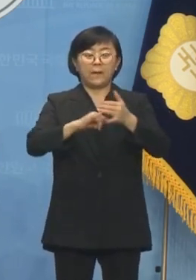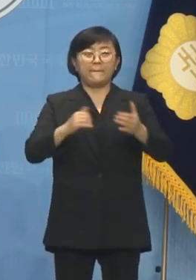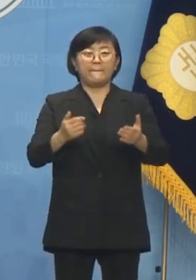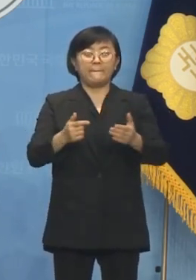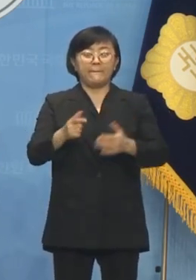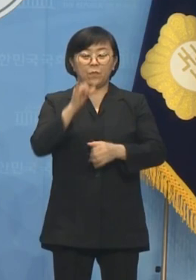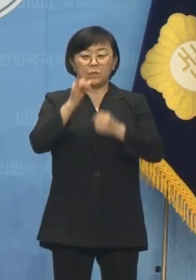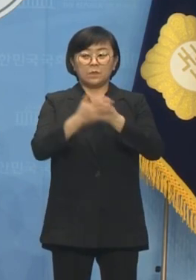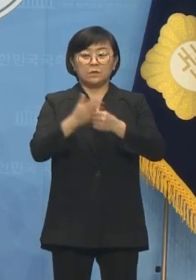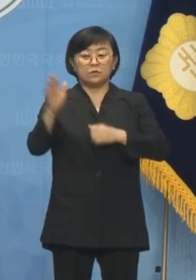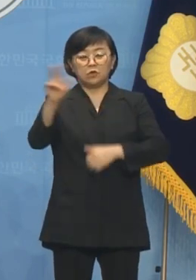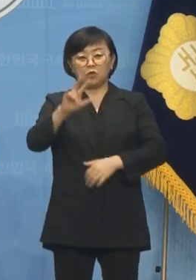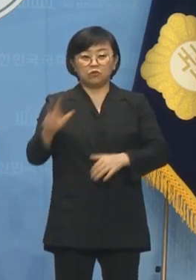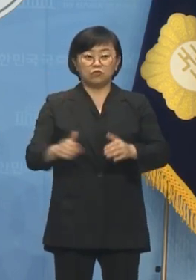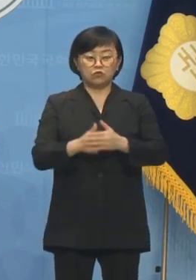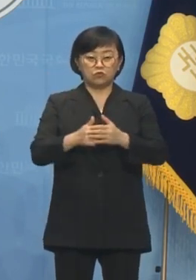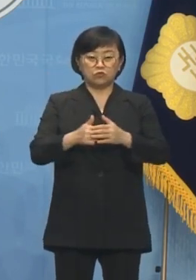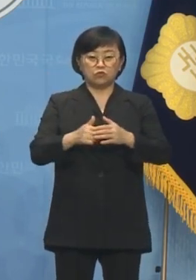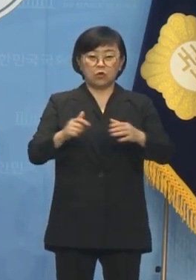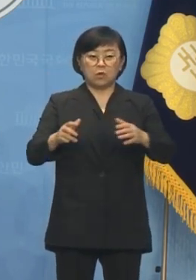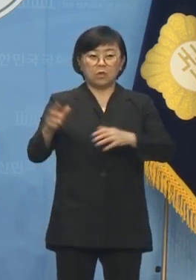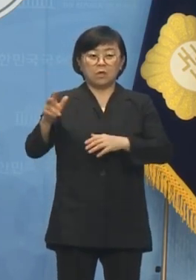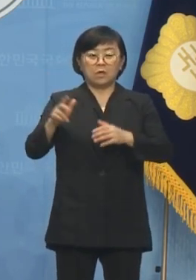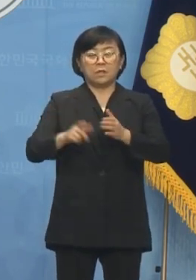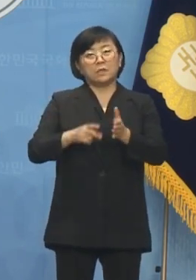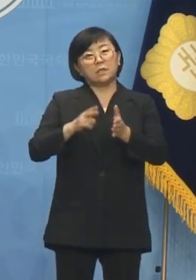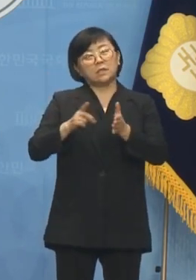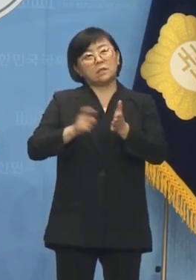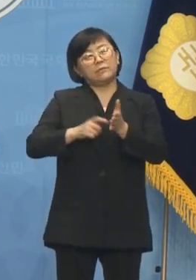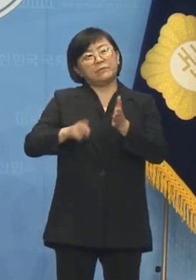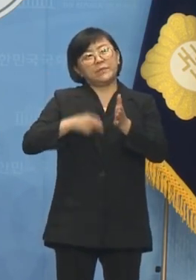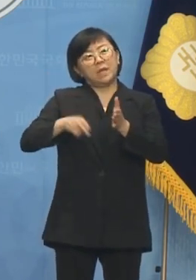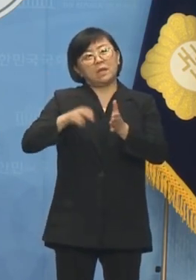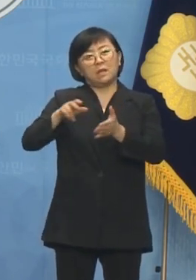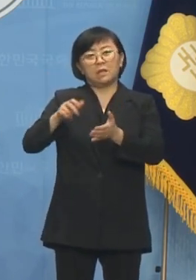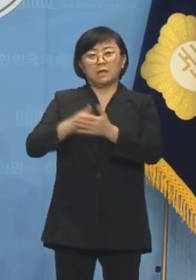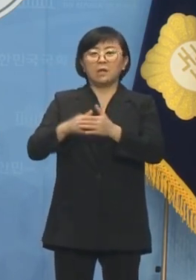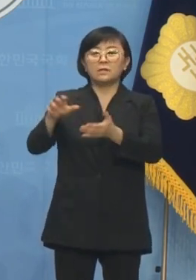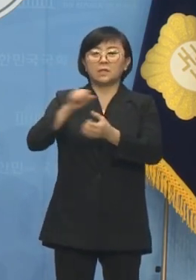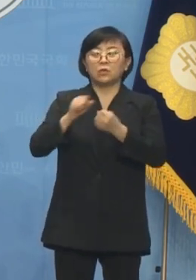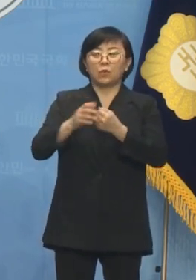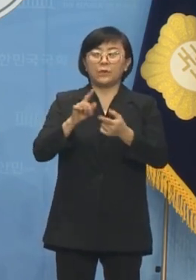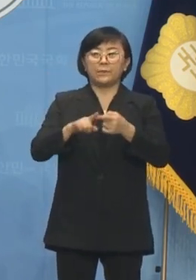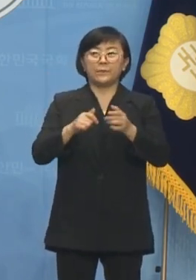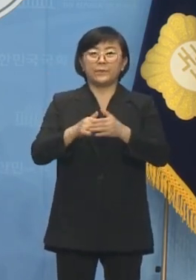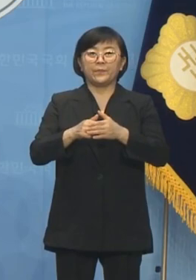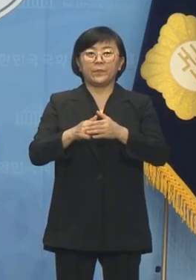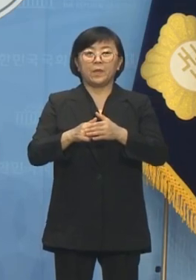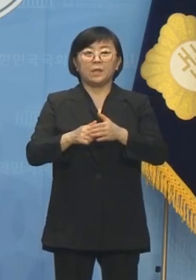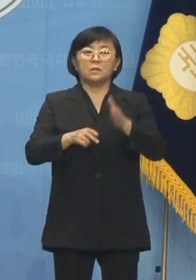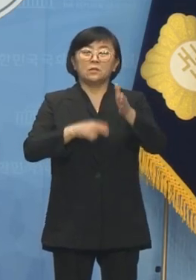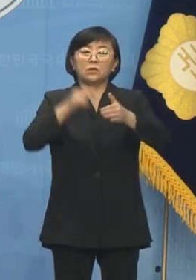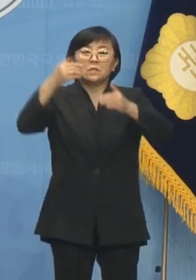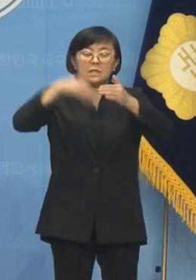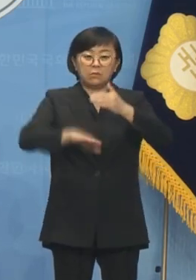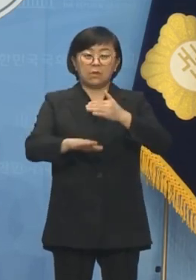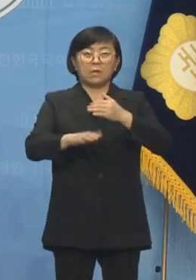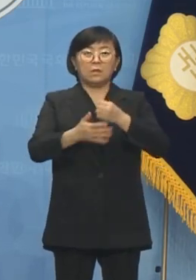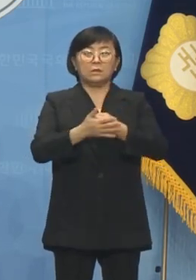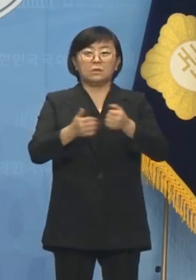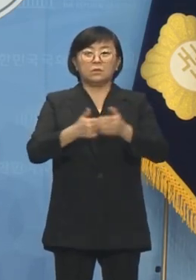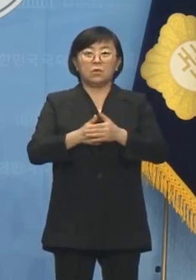전국 주요 권역 광역 급행열차 도입, 광역 행정청 설립, 철도 지하화와